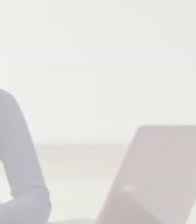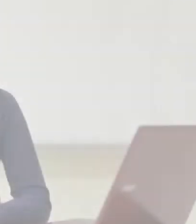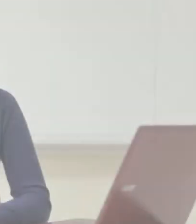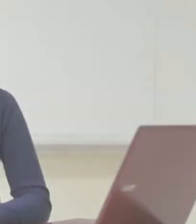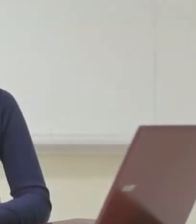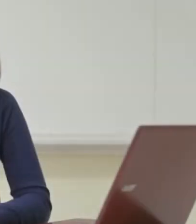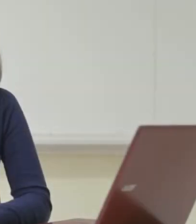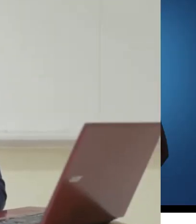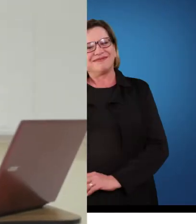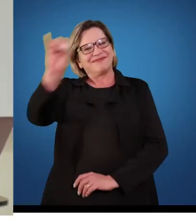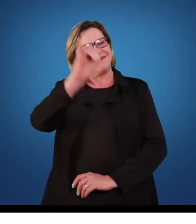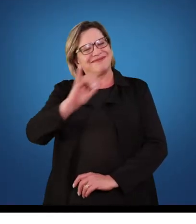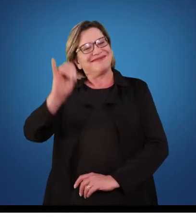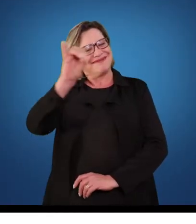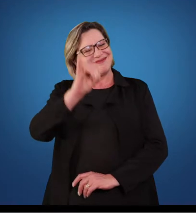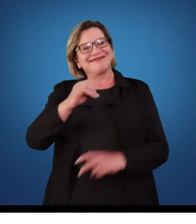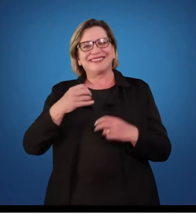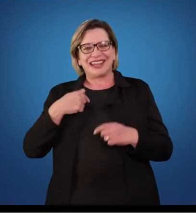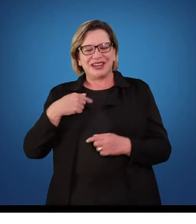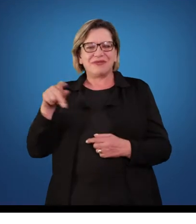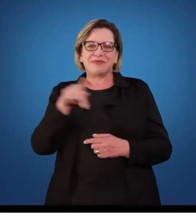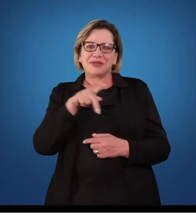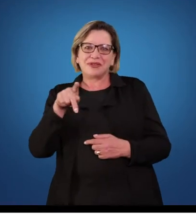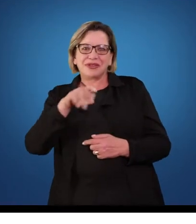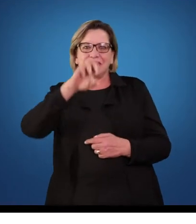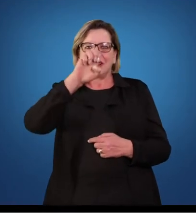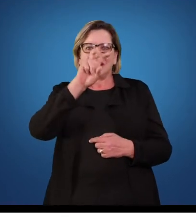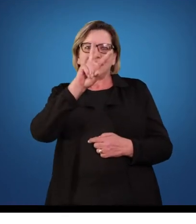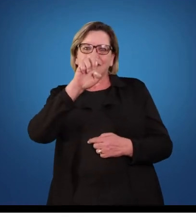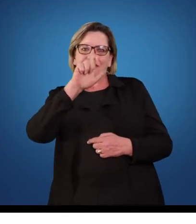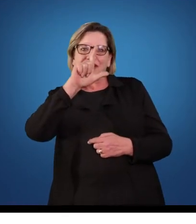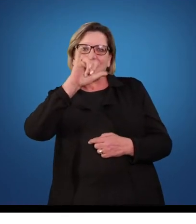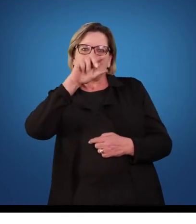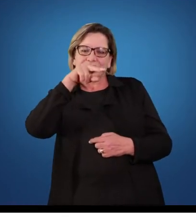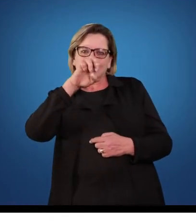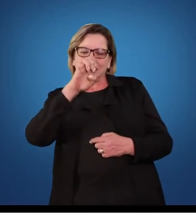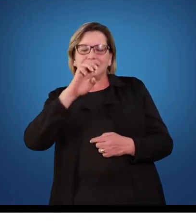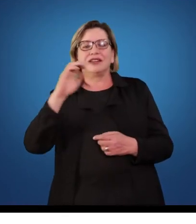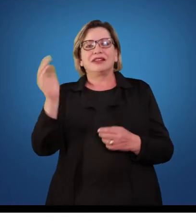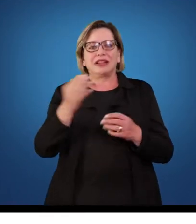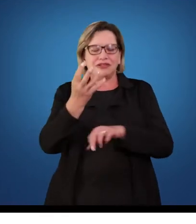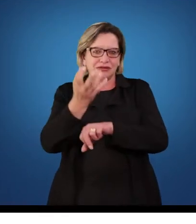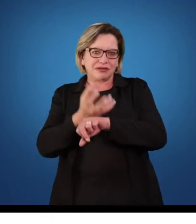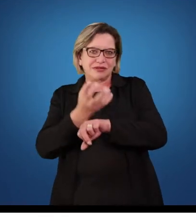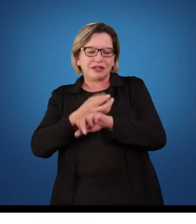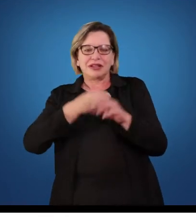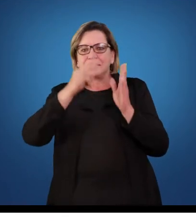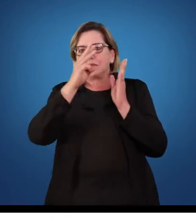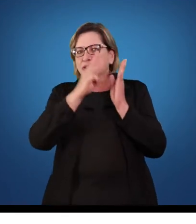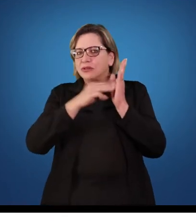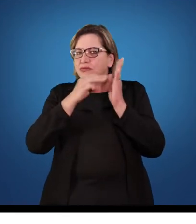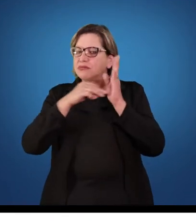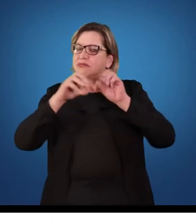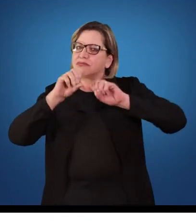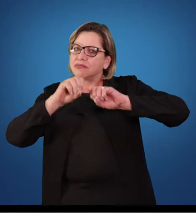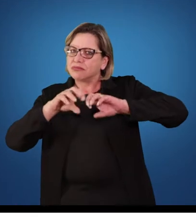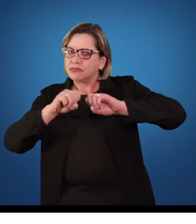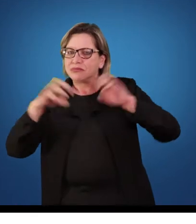Olá pessoal, sou a professora Eveline Fontana, da disciplina de metodologia do ensino da educação física.